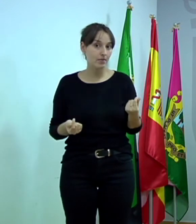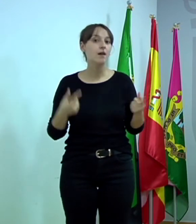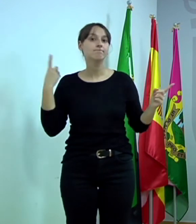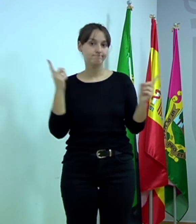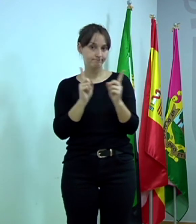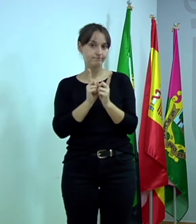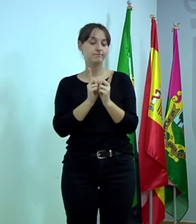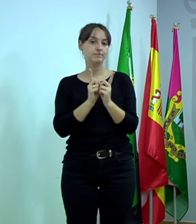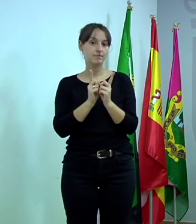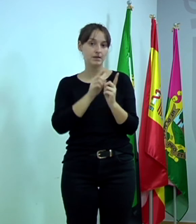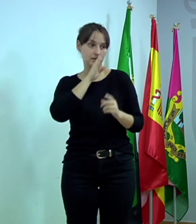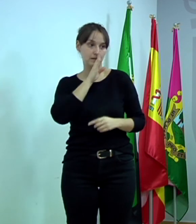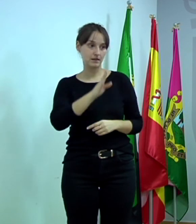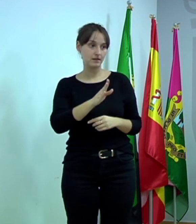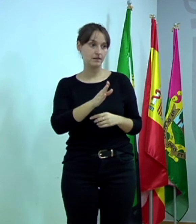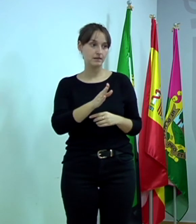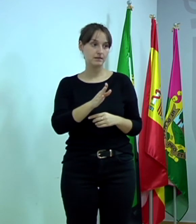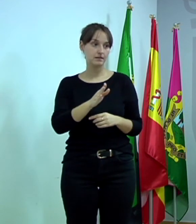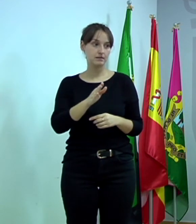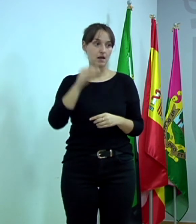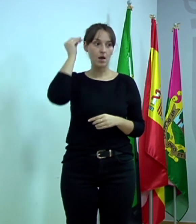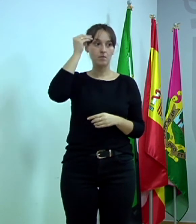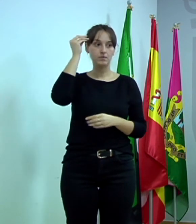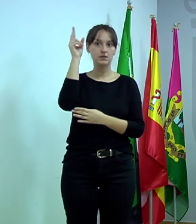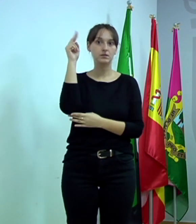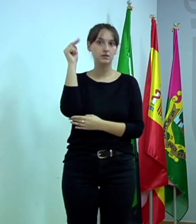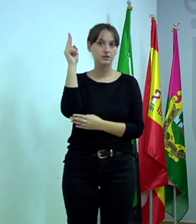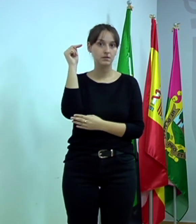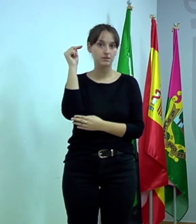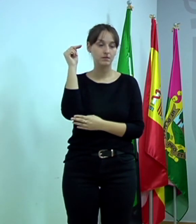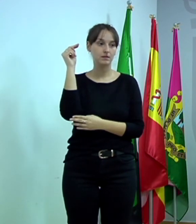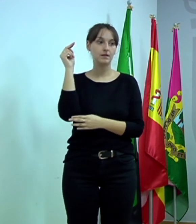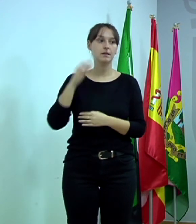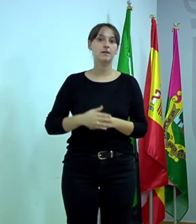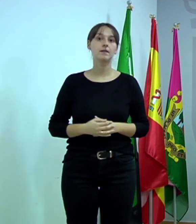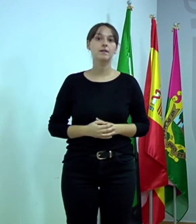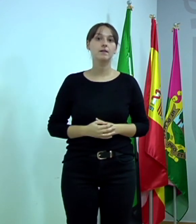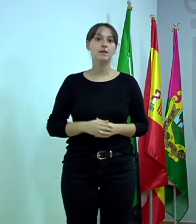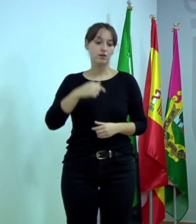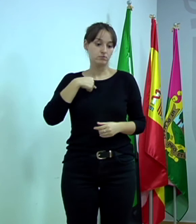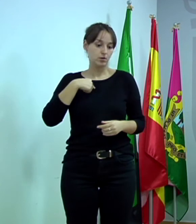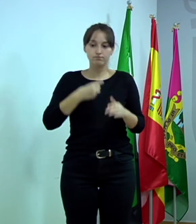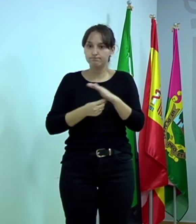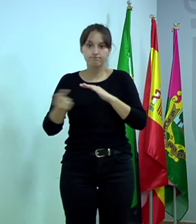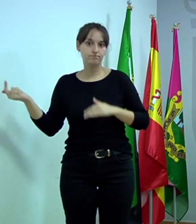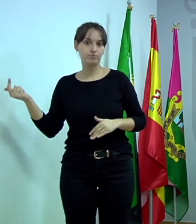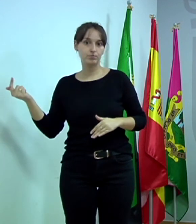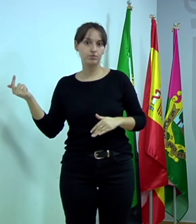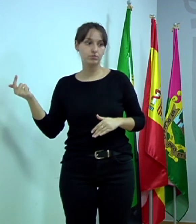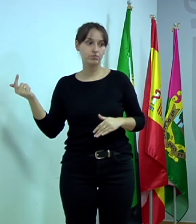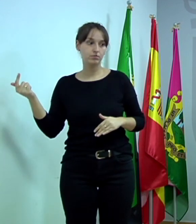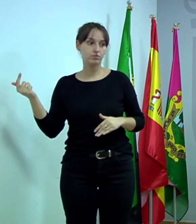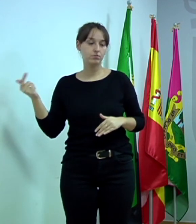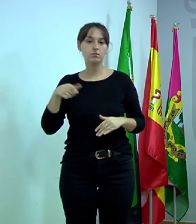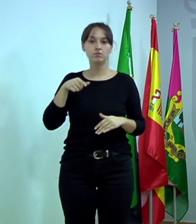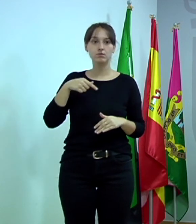ya creo que era este viernes, ¿vale? Entonces, eso que me estás diciendo, solo que yo salga de aquí, se van a poner